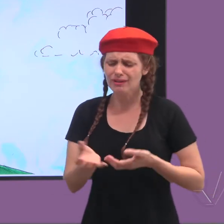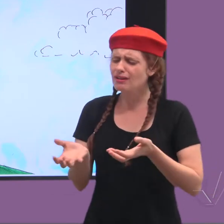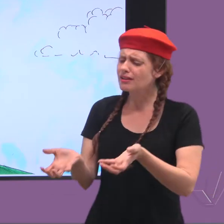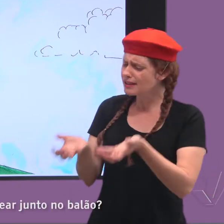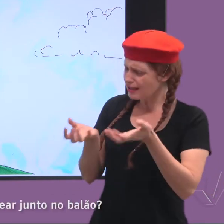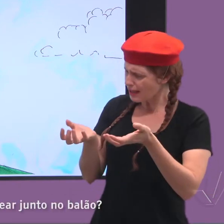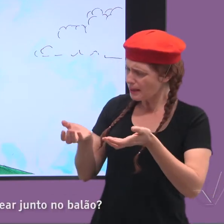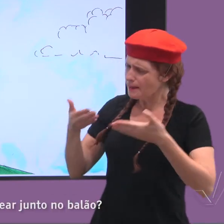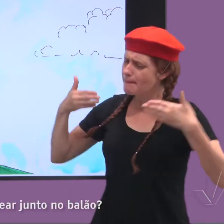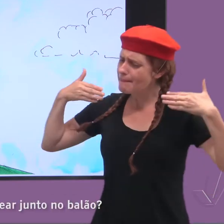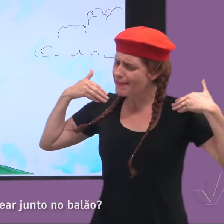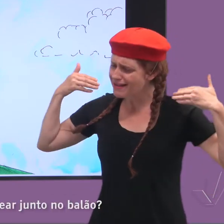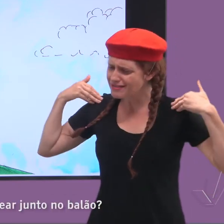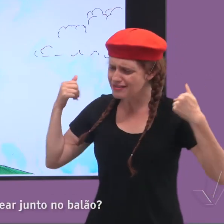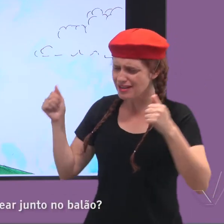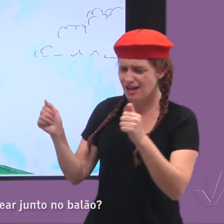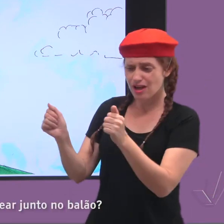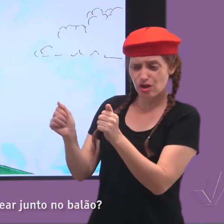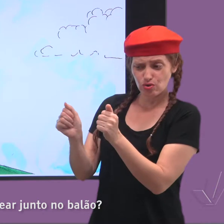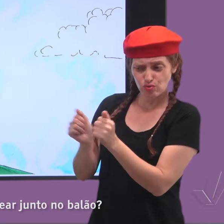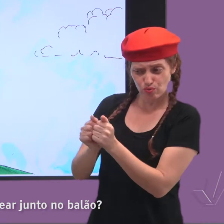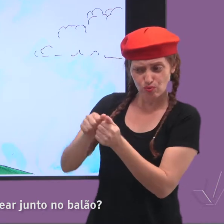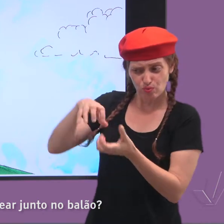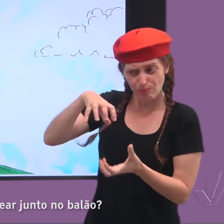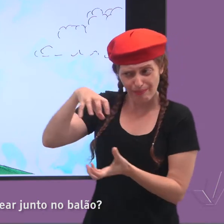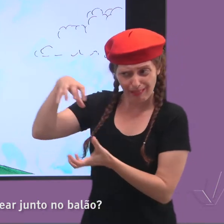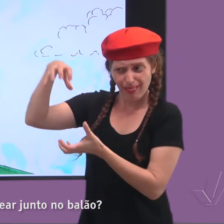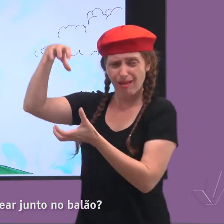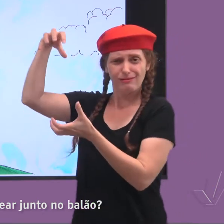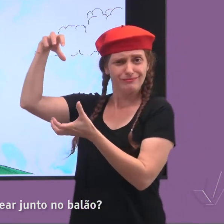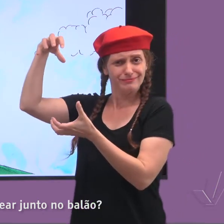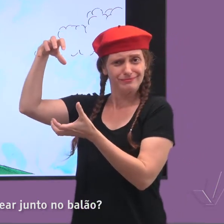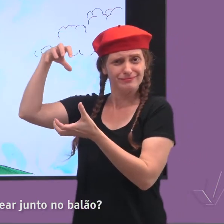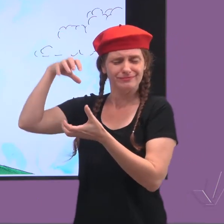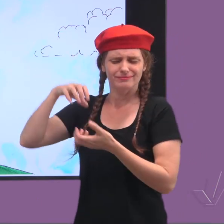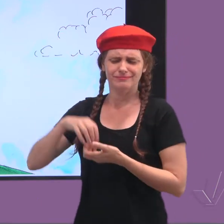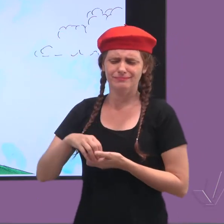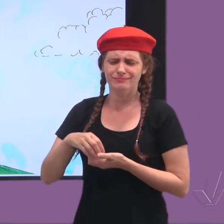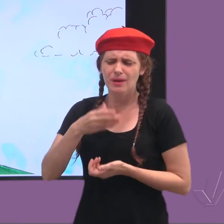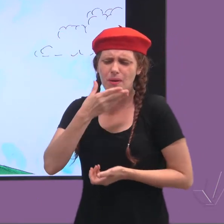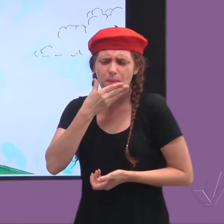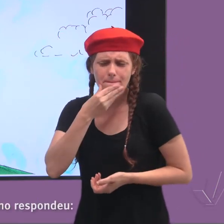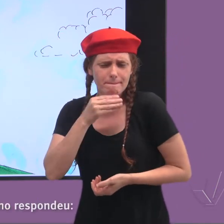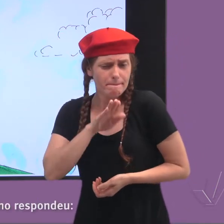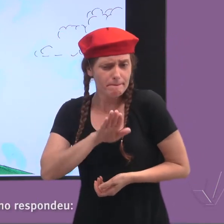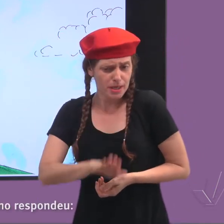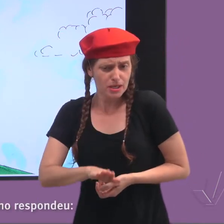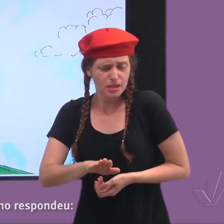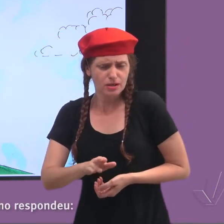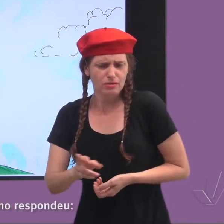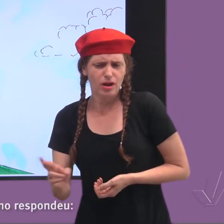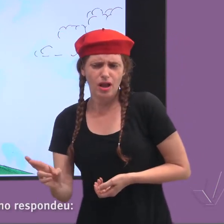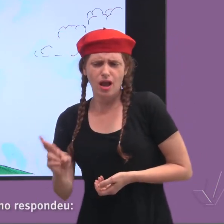E, quer passear junto no balão? E o menino respondeu.